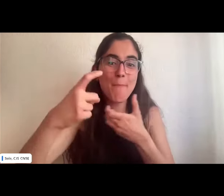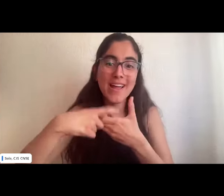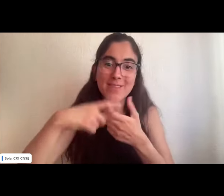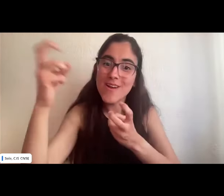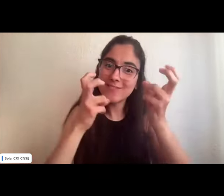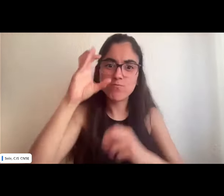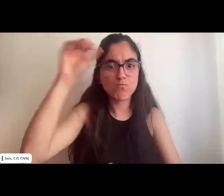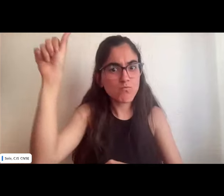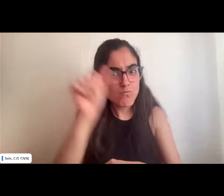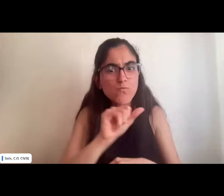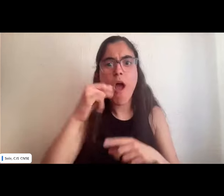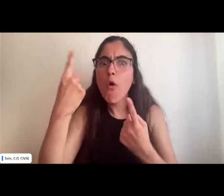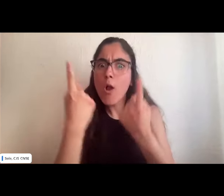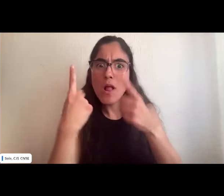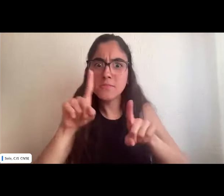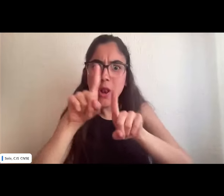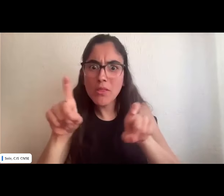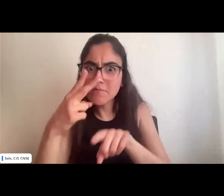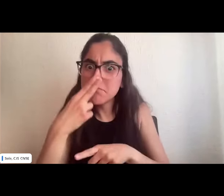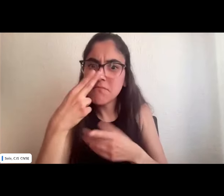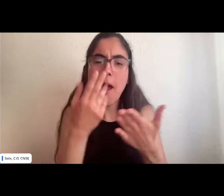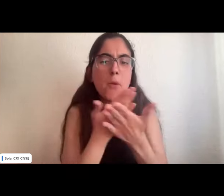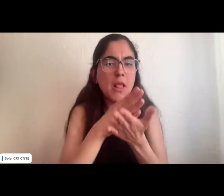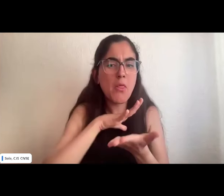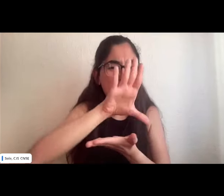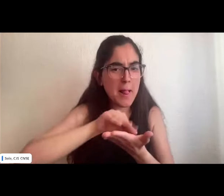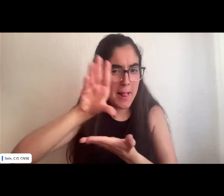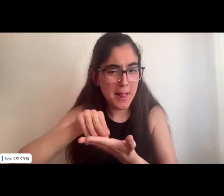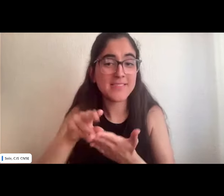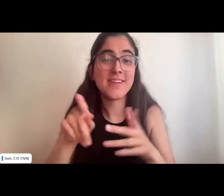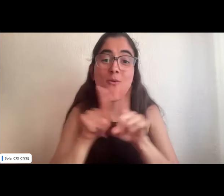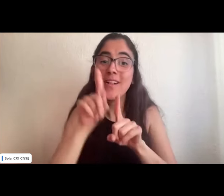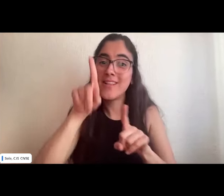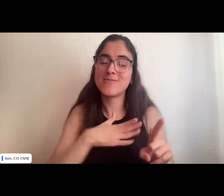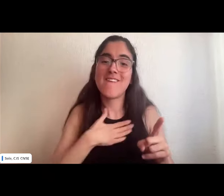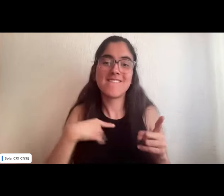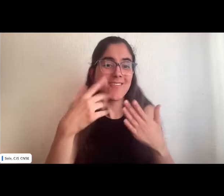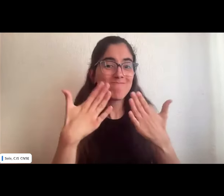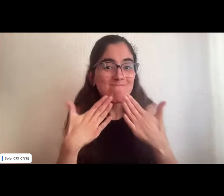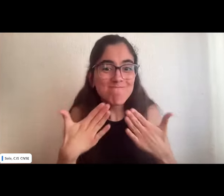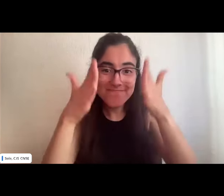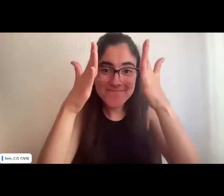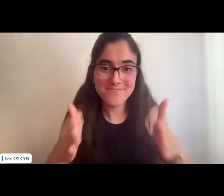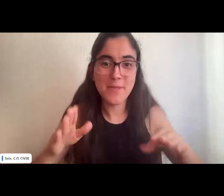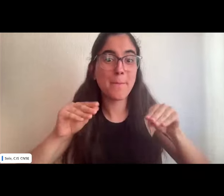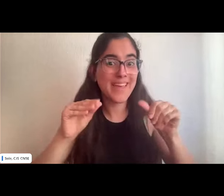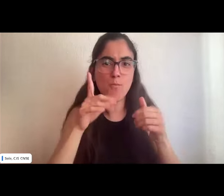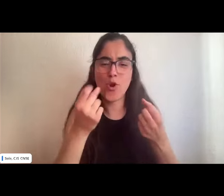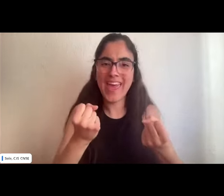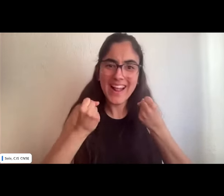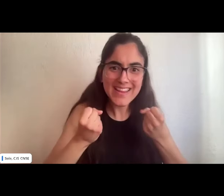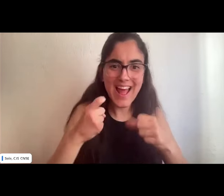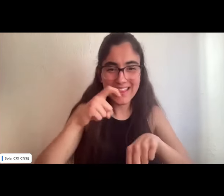aprovecho a dar las gracias a las personas que habéis participado y las preguntas tan interesantes que habéis lanzado y también